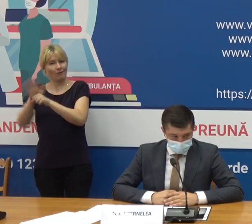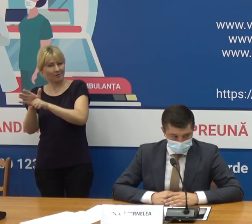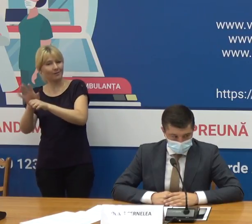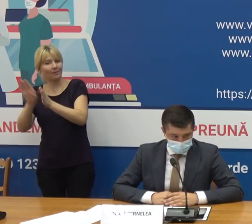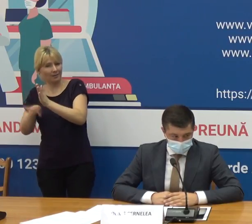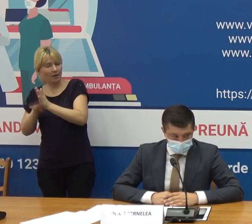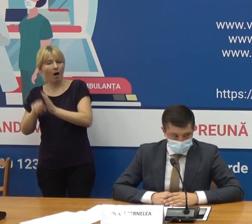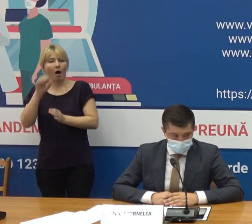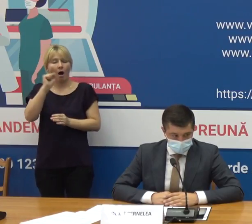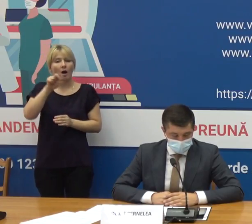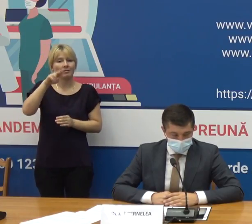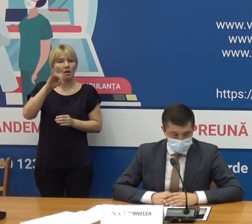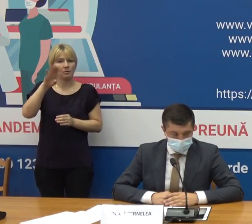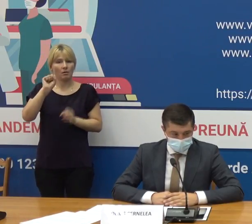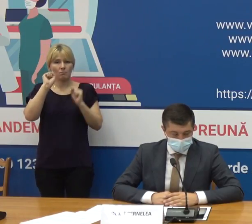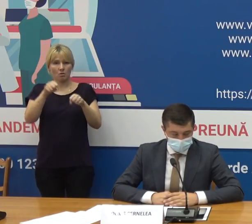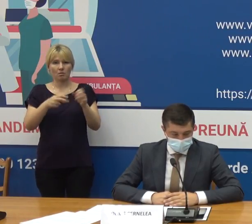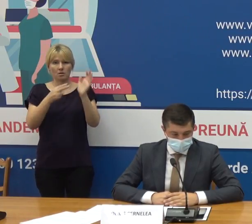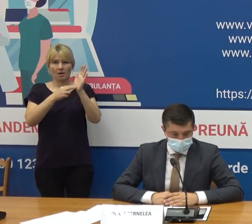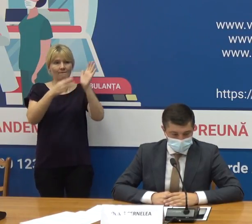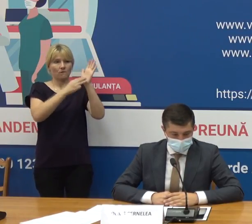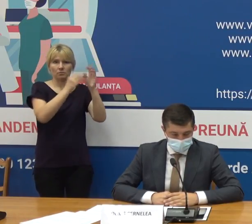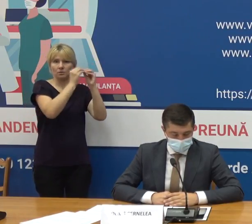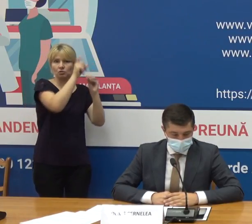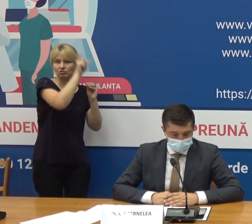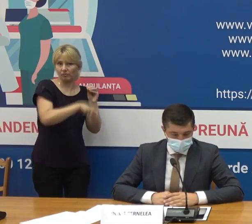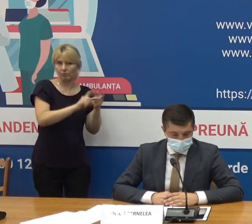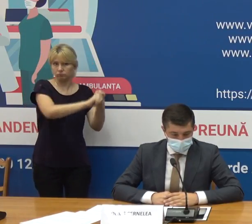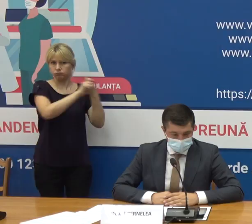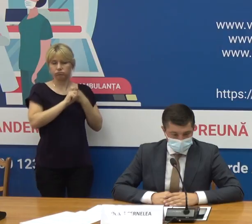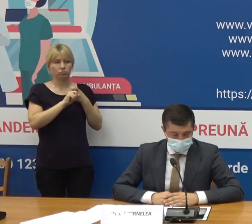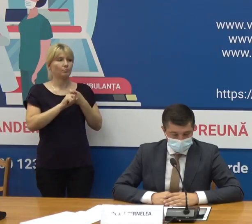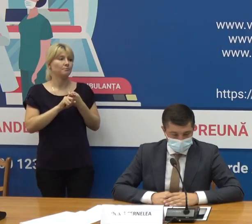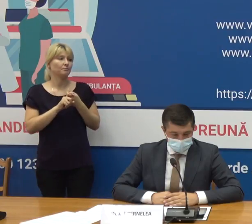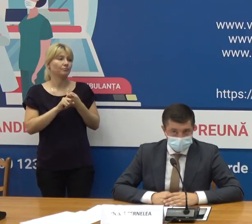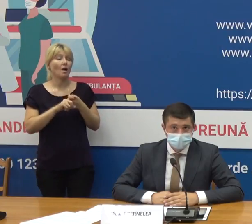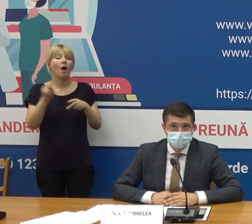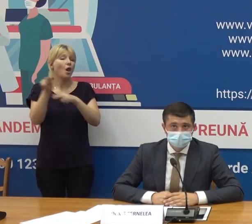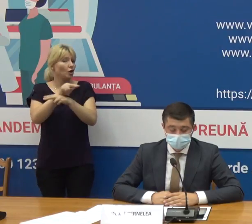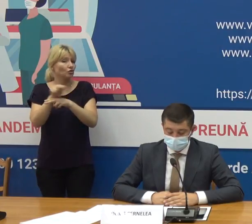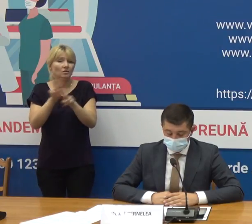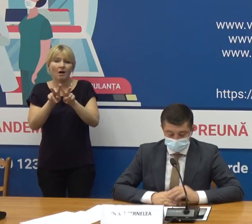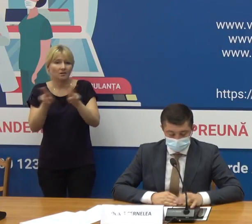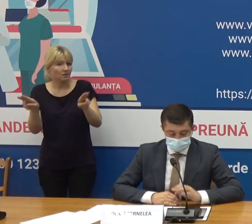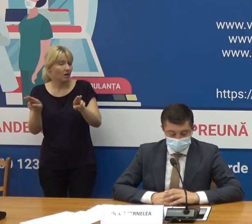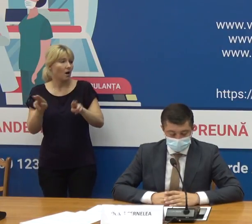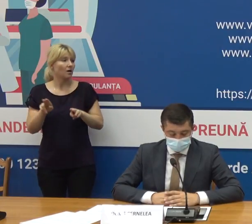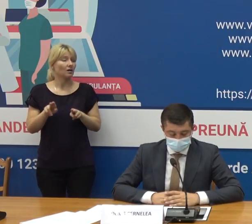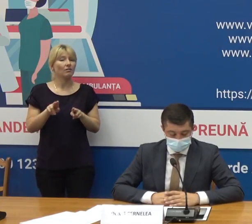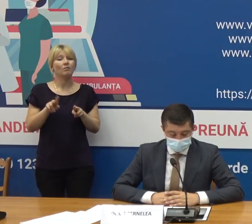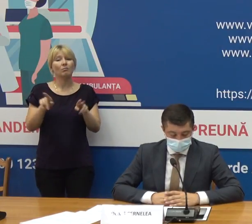se pot infecta până la 7-8 persoane deci tratamentul practic este același tratament